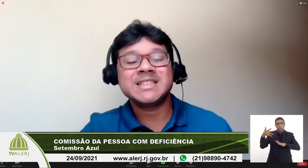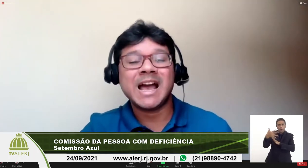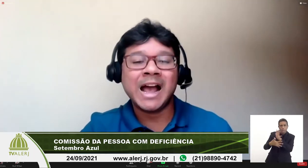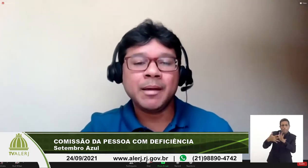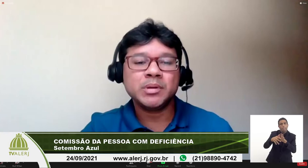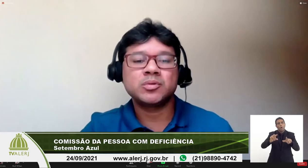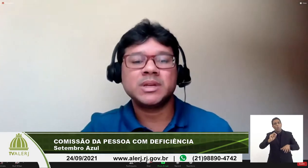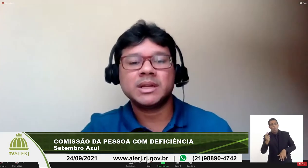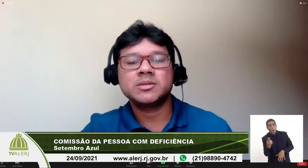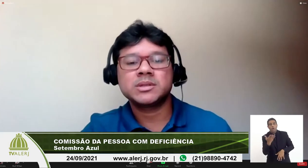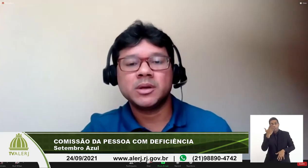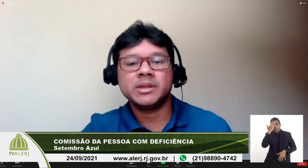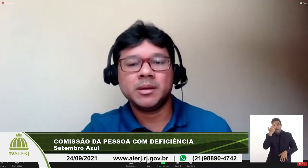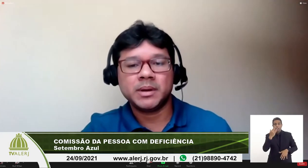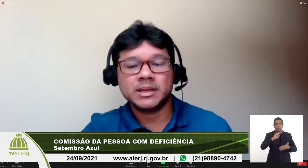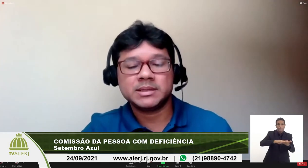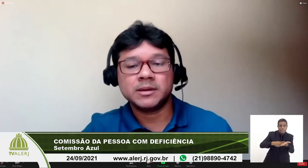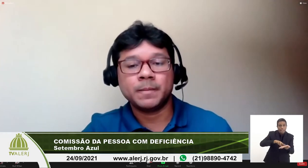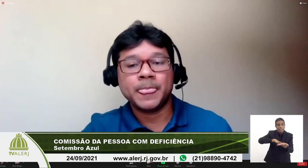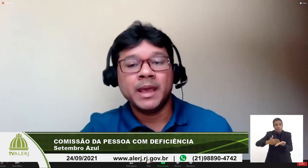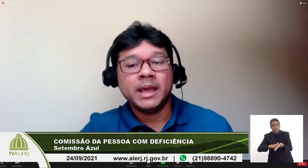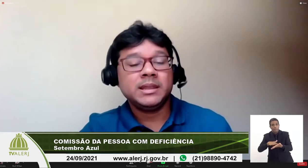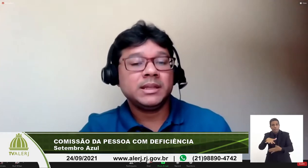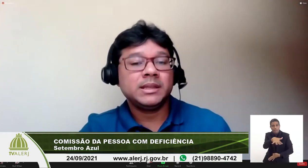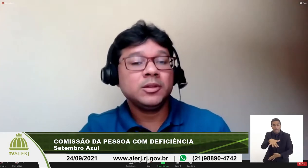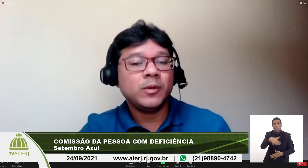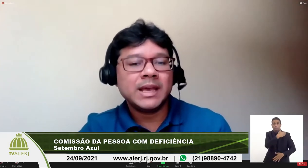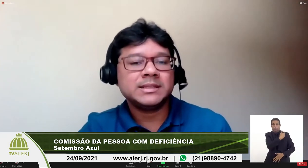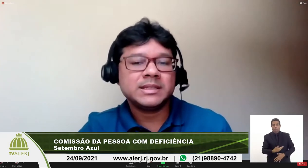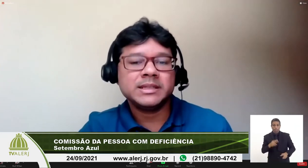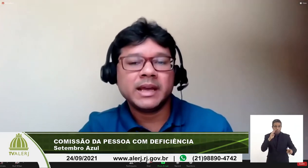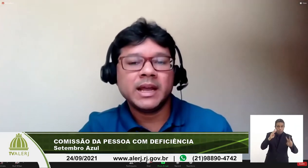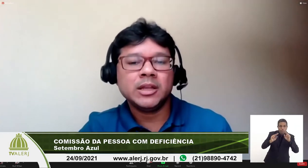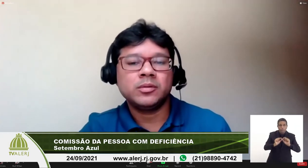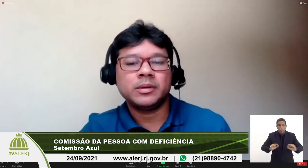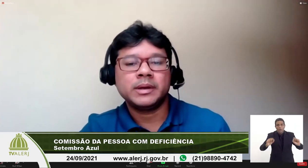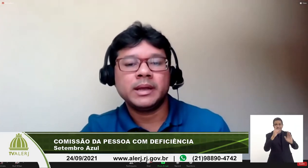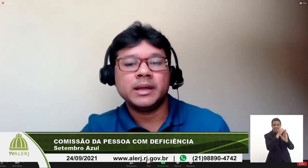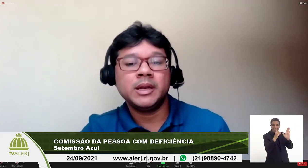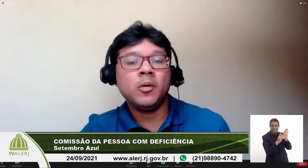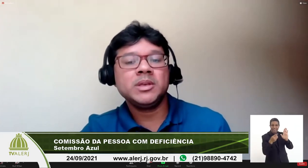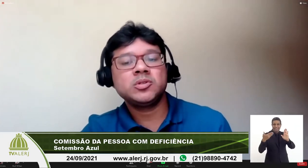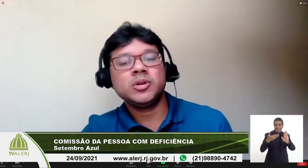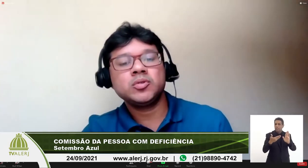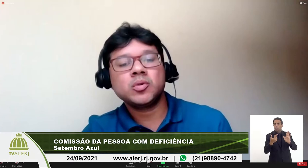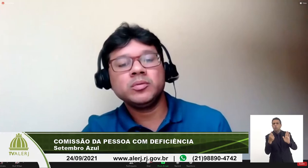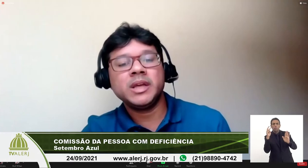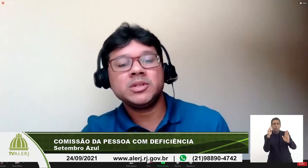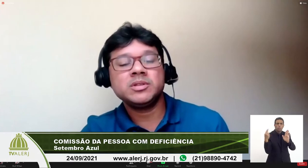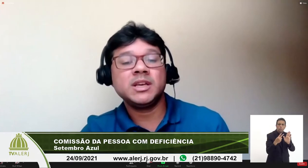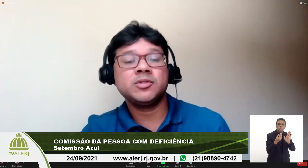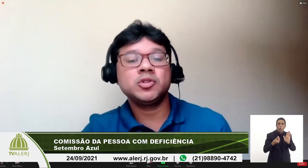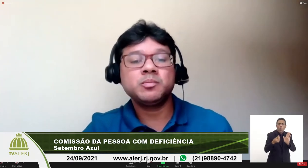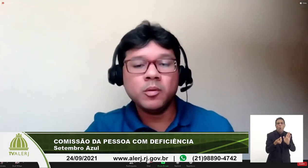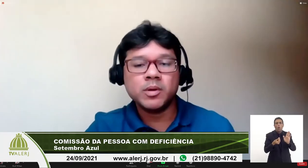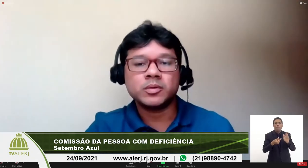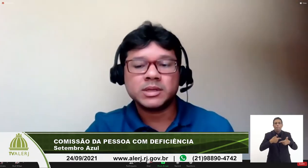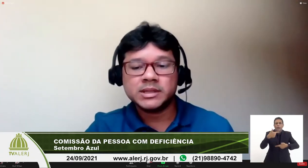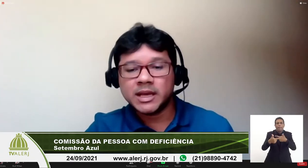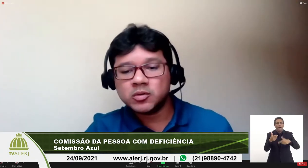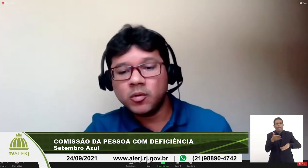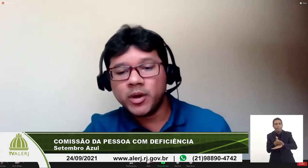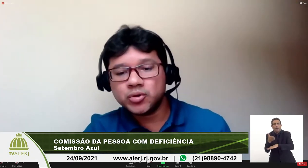profissionais aptos a tradução e interpretação entretanto esse decreto não menciona outros contextos de serviços